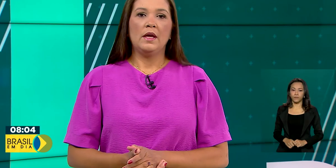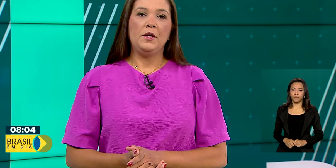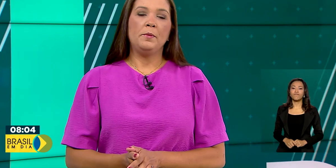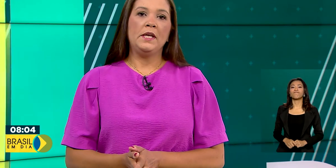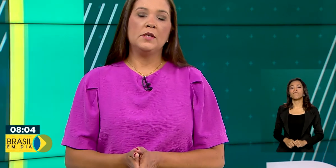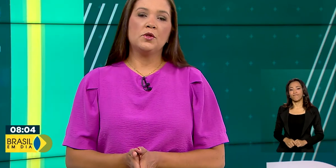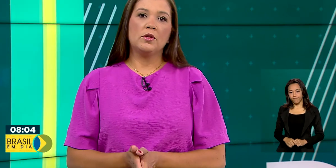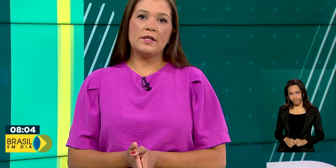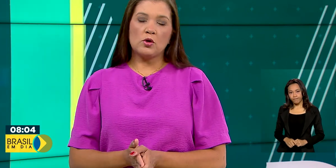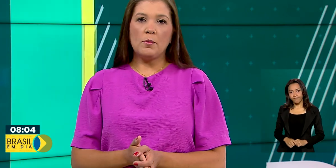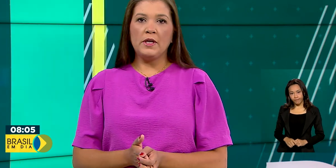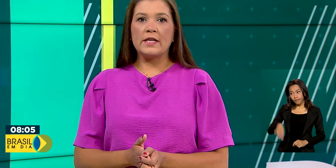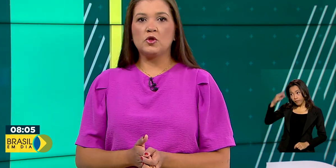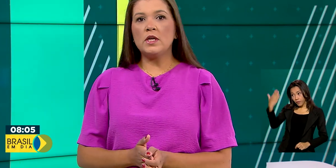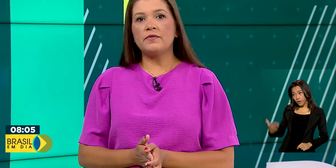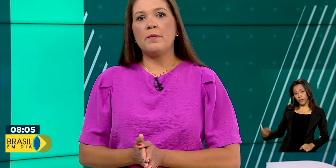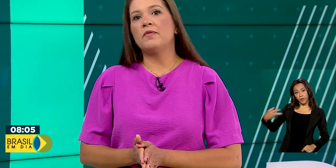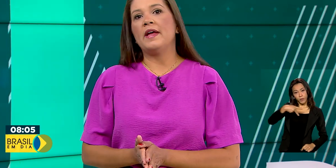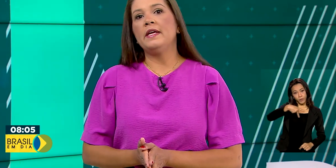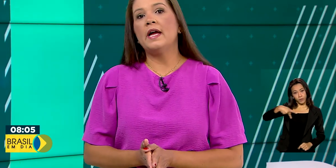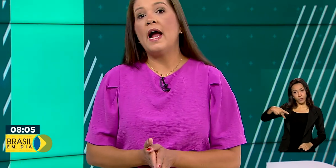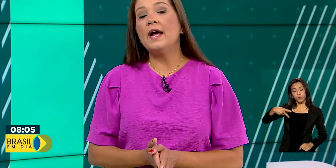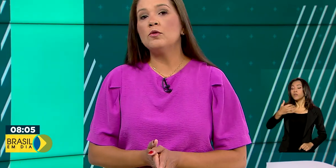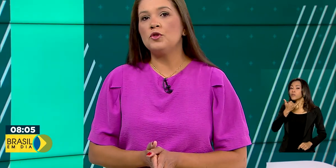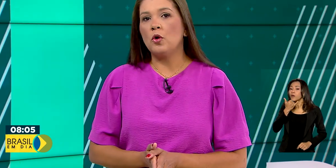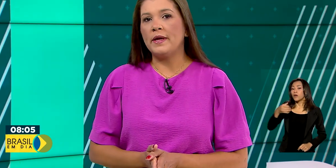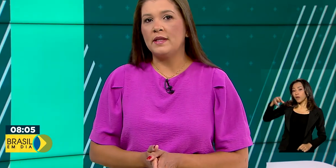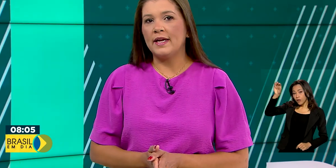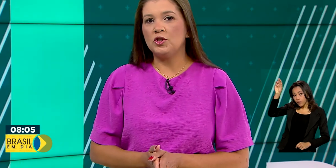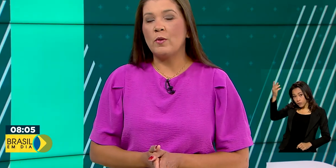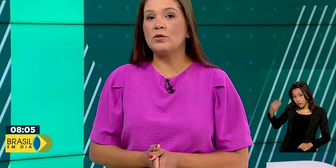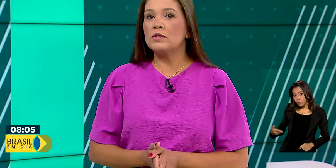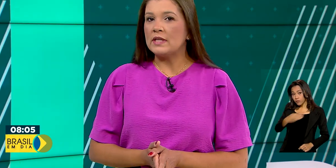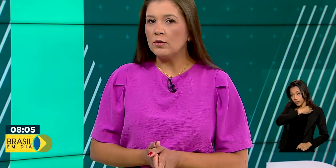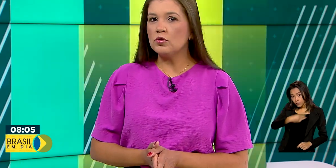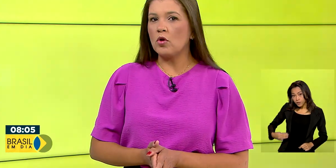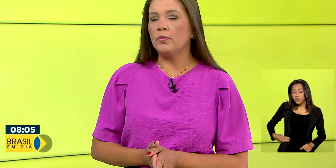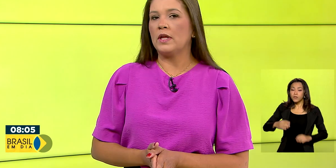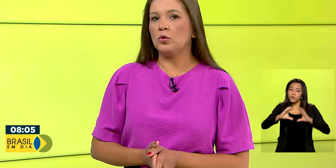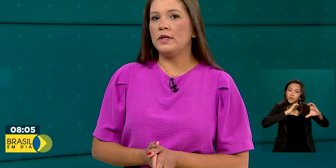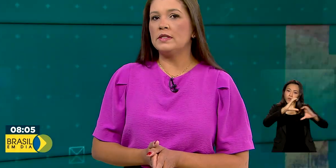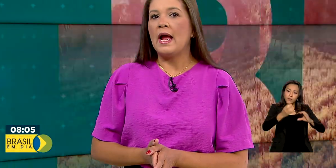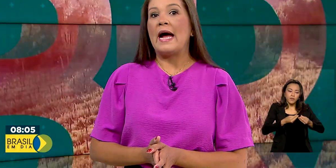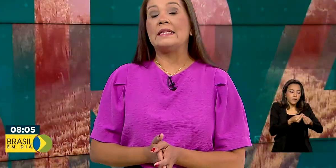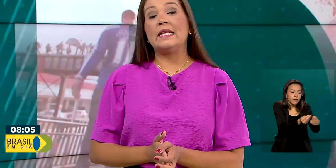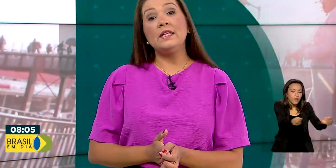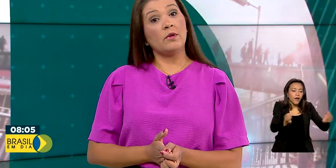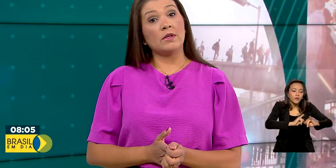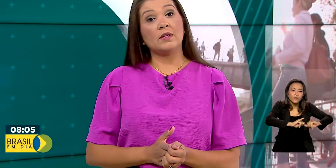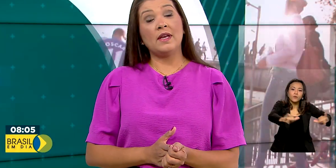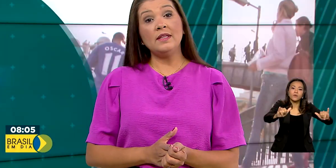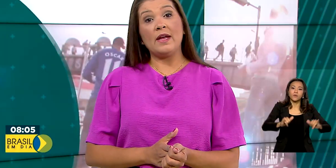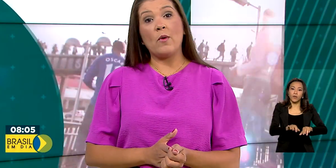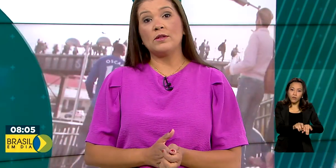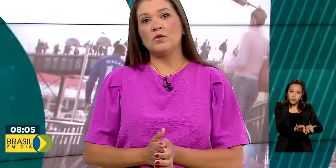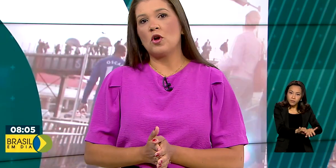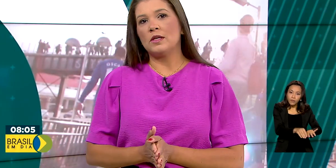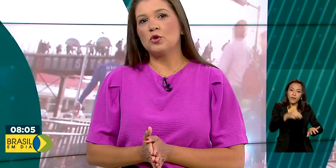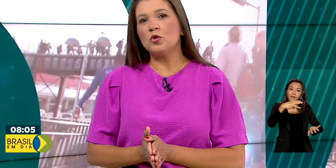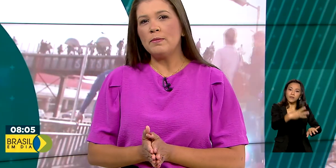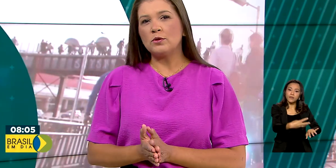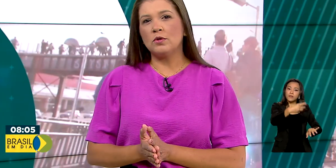E o ministro das comunicações, Fábio Faria, anunciou a entrega de 400 computadores a 34